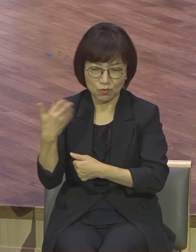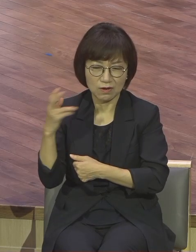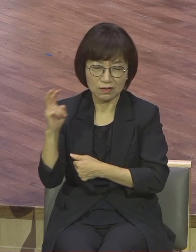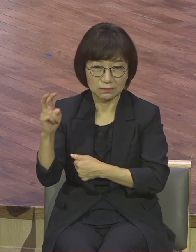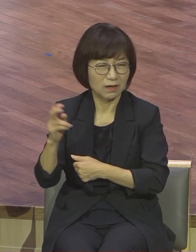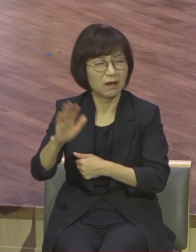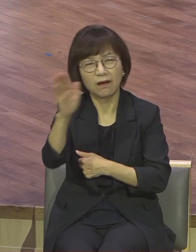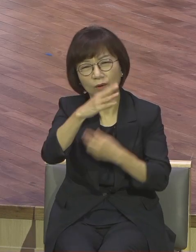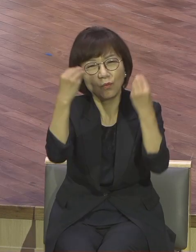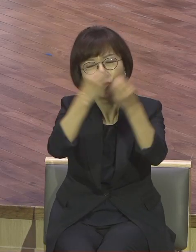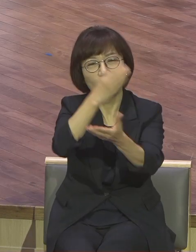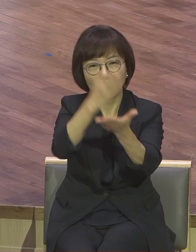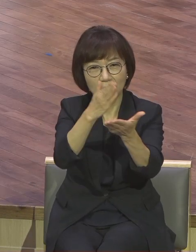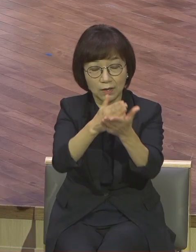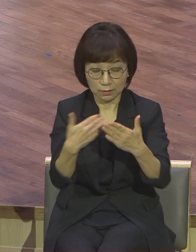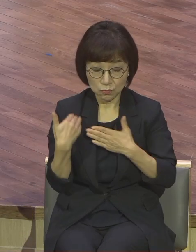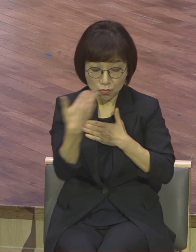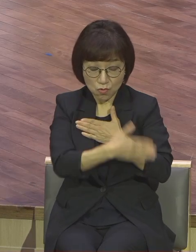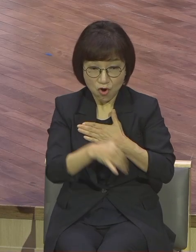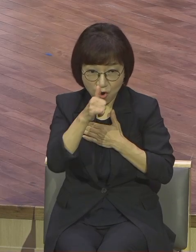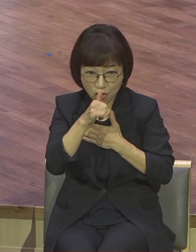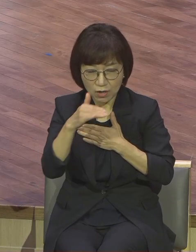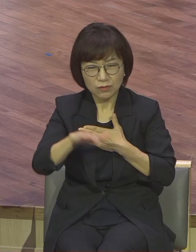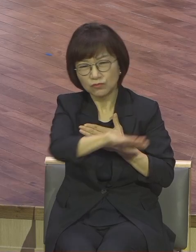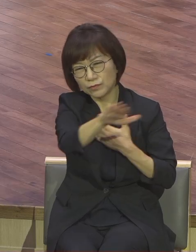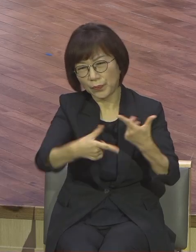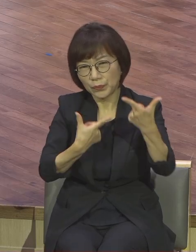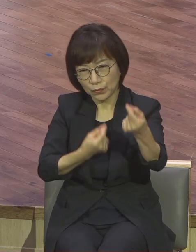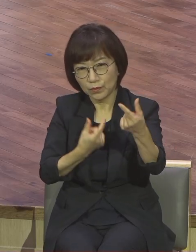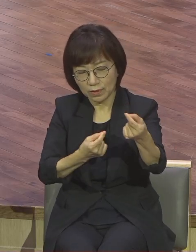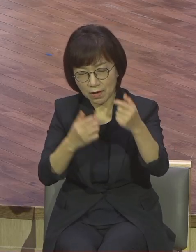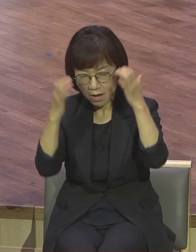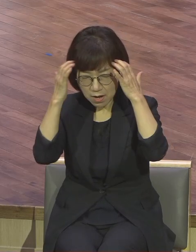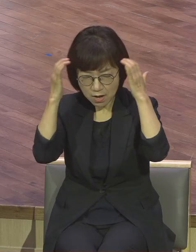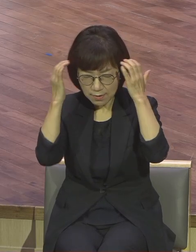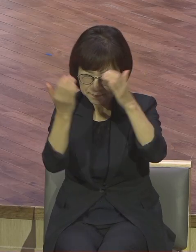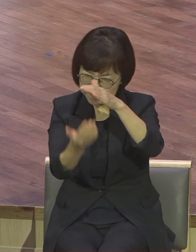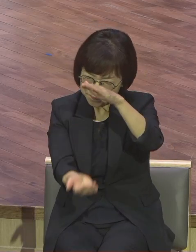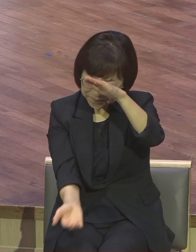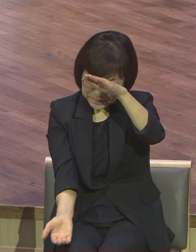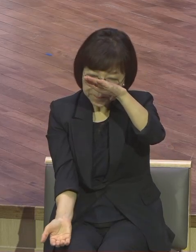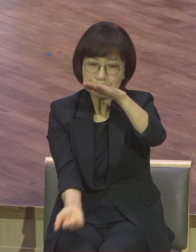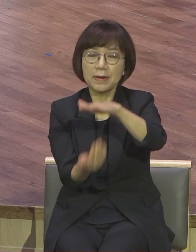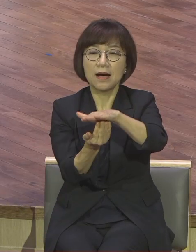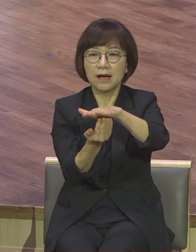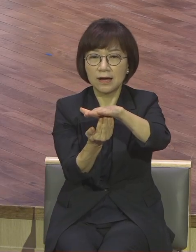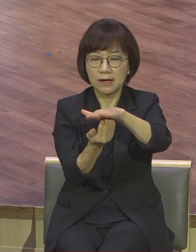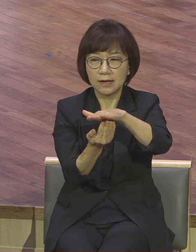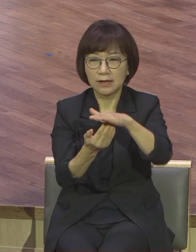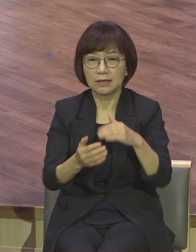이 고통이 얼마나 심했던지 예수님이 잘 아시잖아요